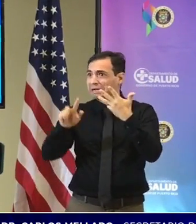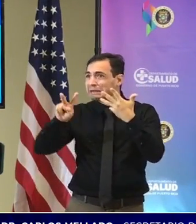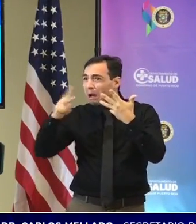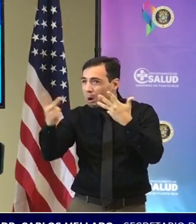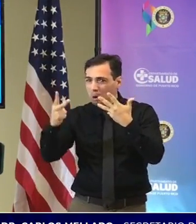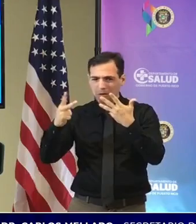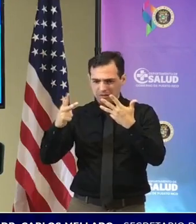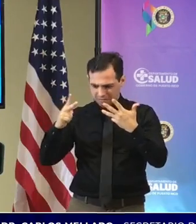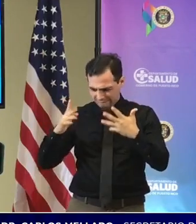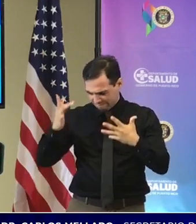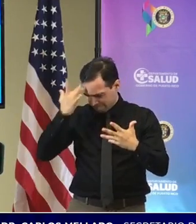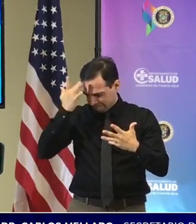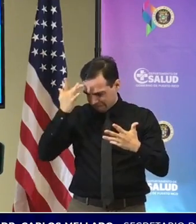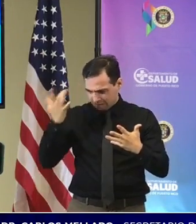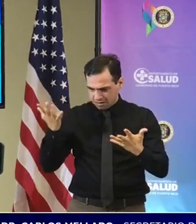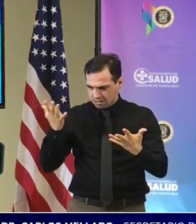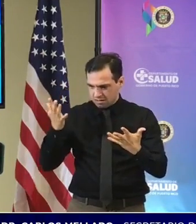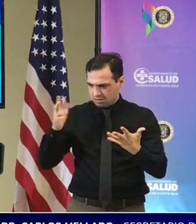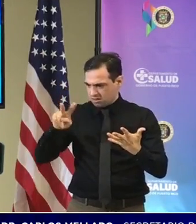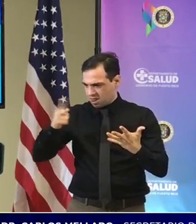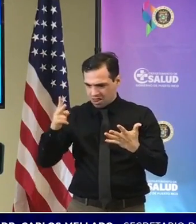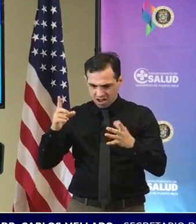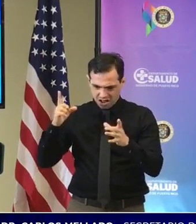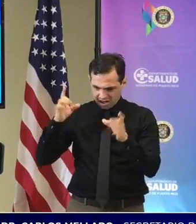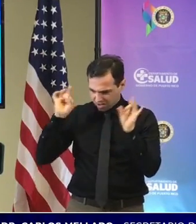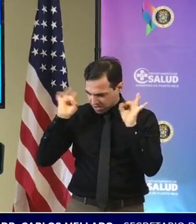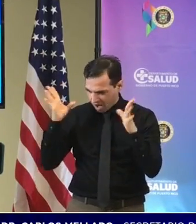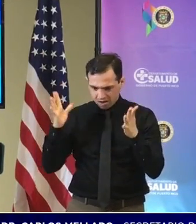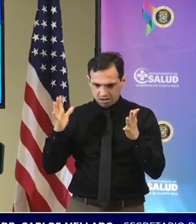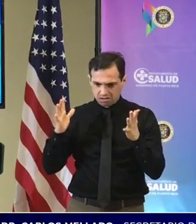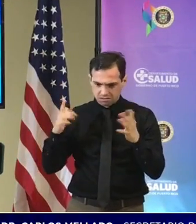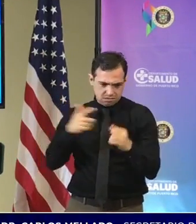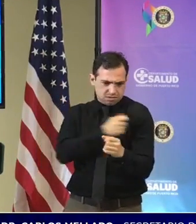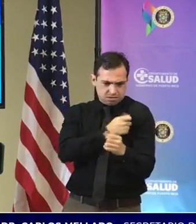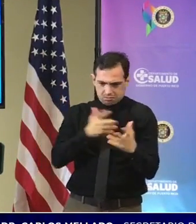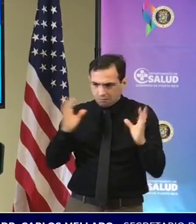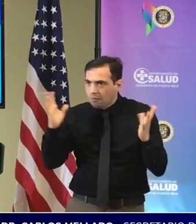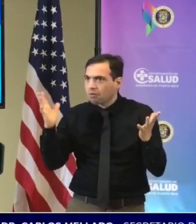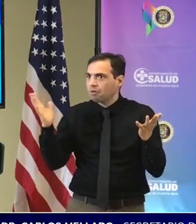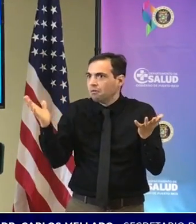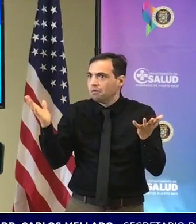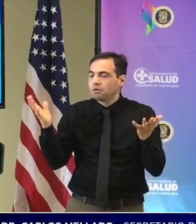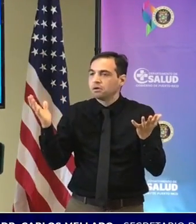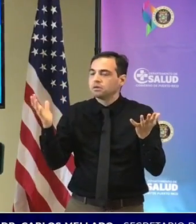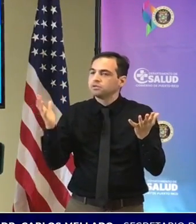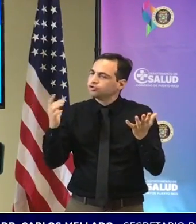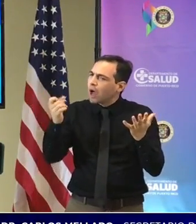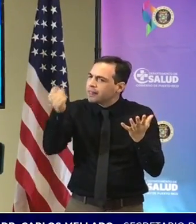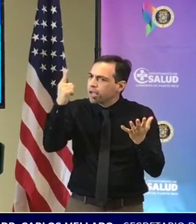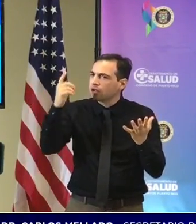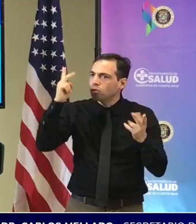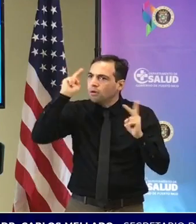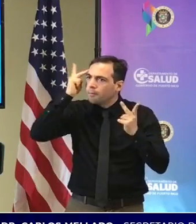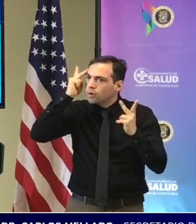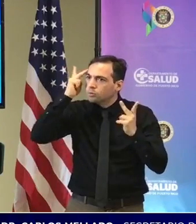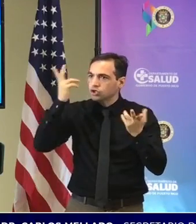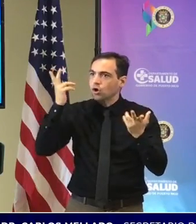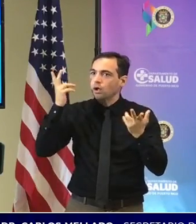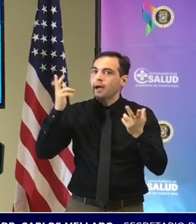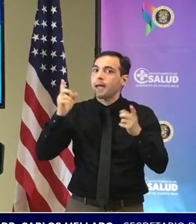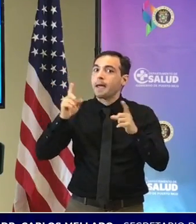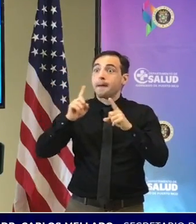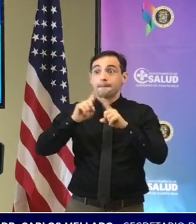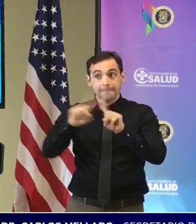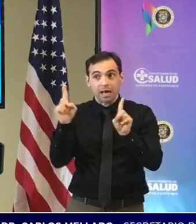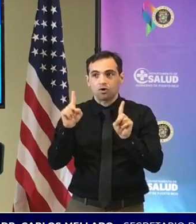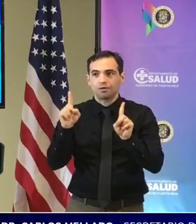vacuna o sea es complicado y entiendo tu pregunta y la frustración pero ciertamente o sea las herramientas están